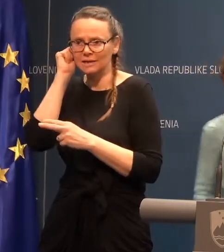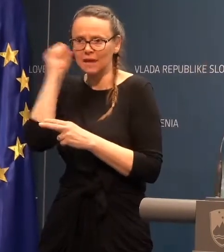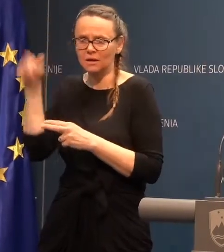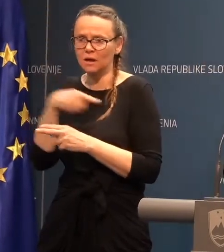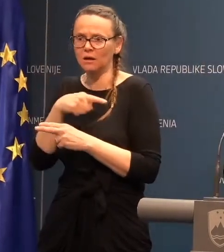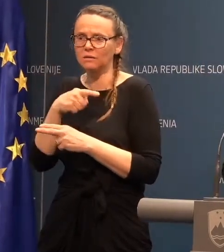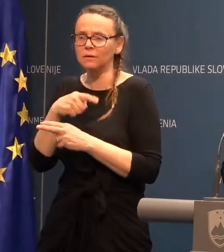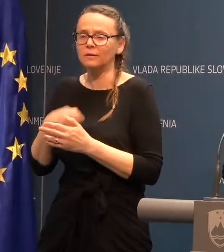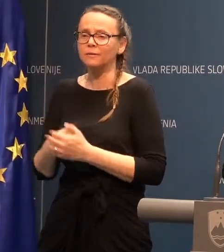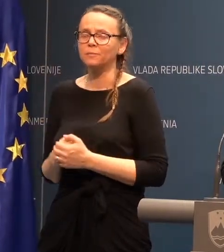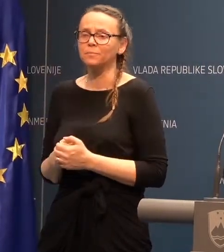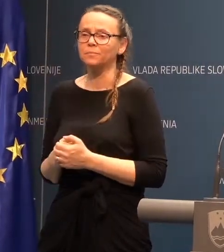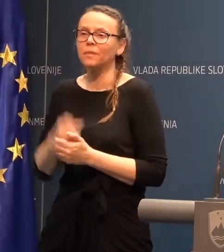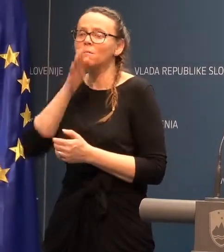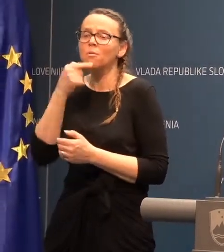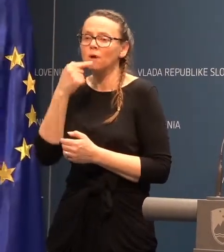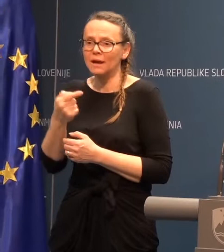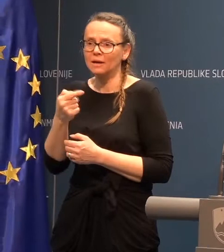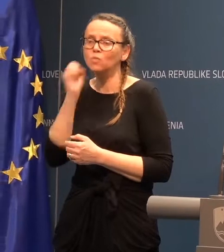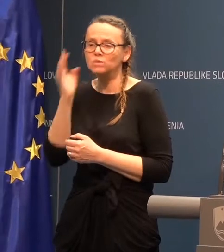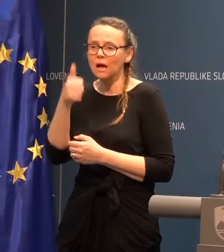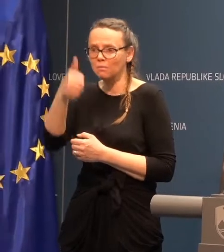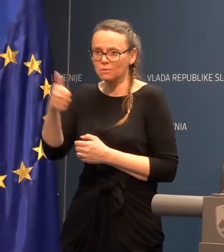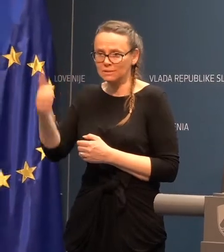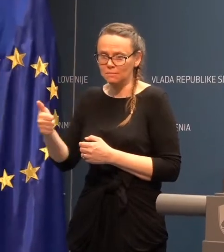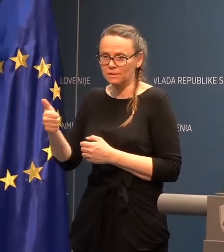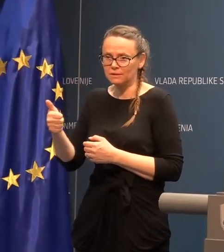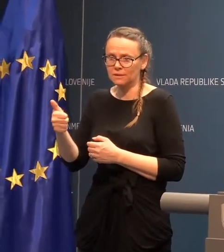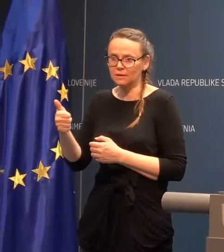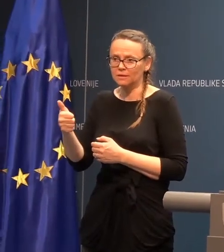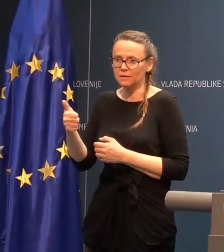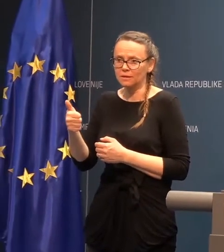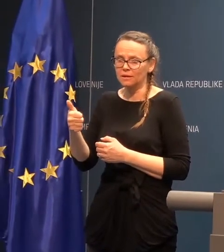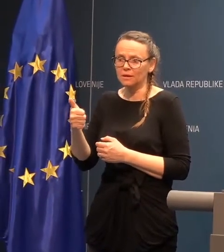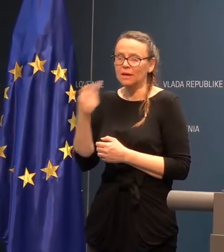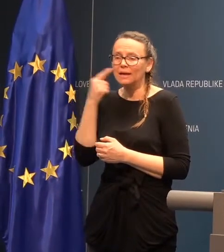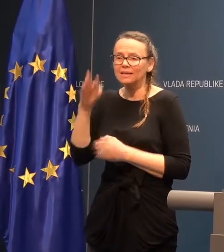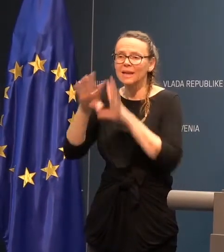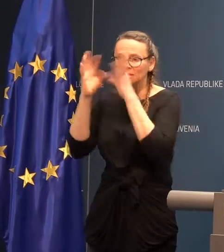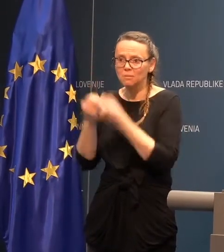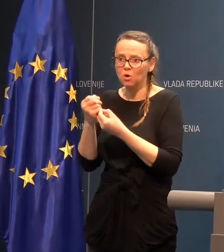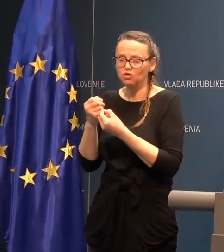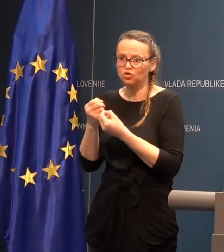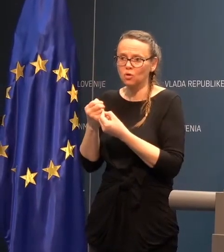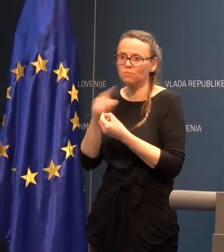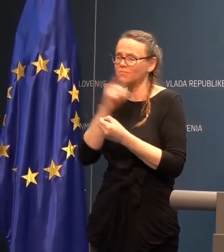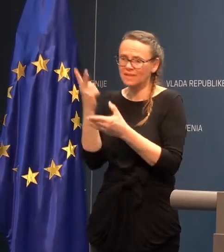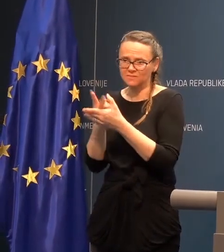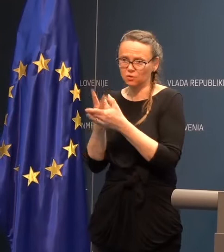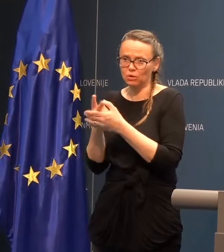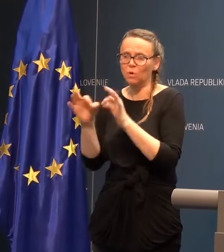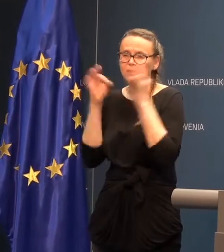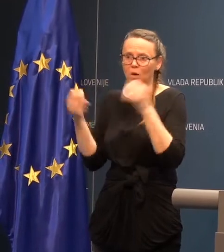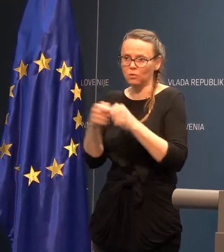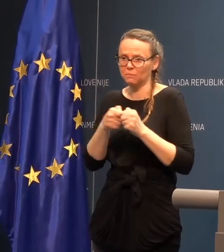Apsolutno. Takole bomo rekli, vsak posameznik ne posebej, glede na to splošno odsetovanje dijavnih prireditev,